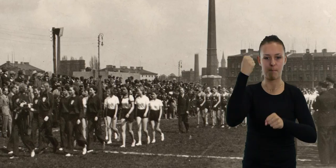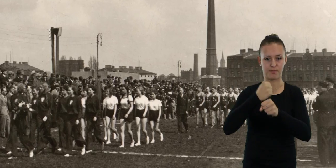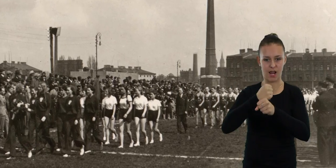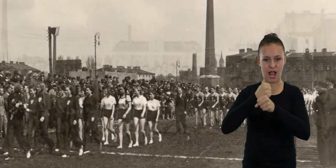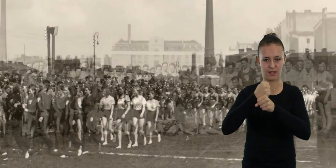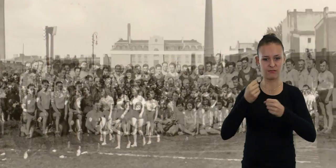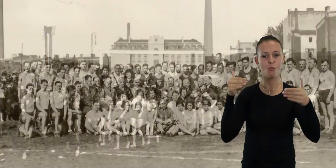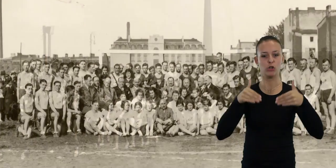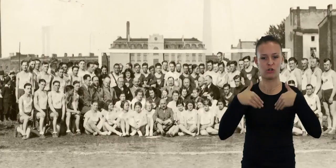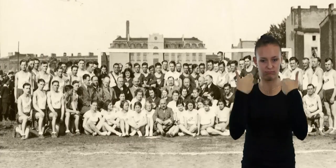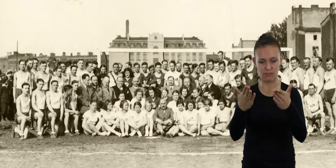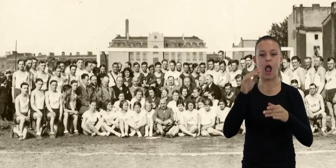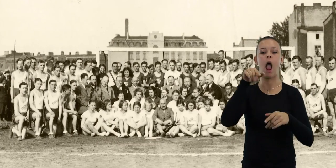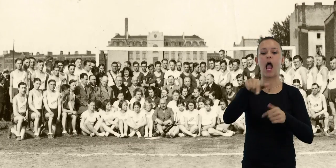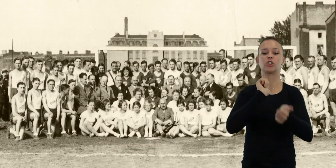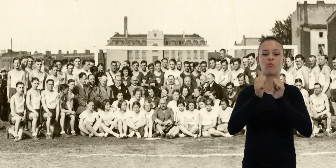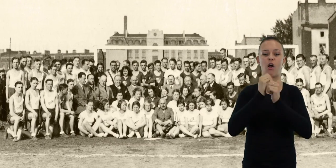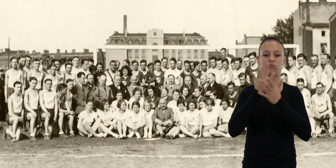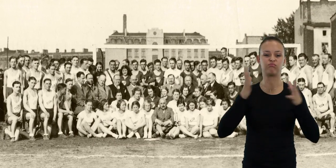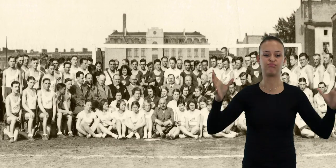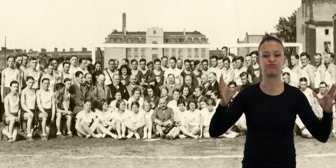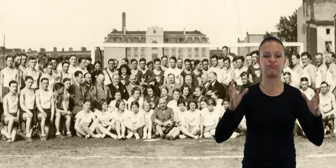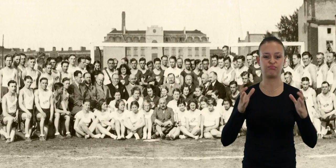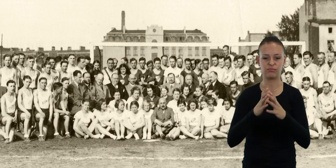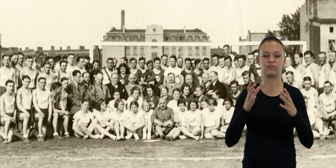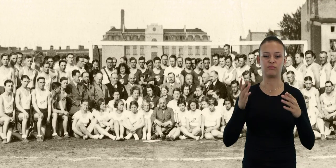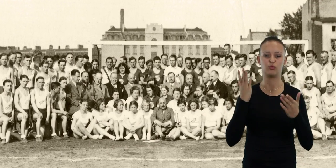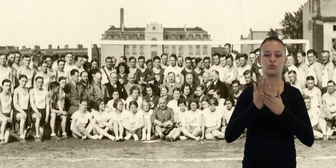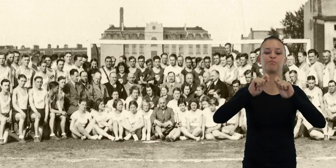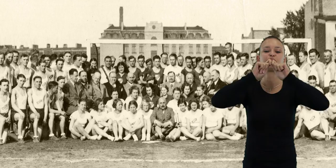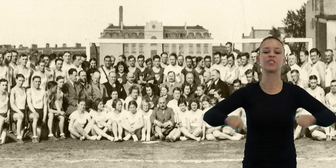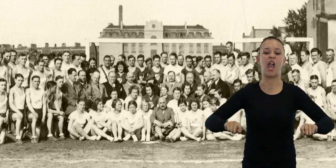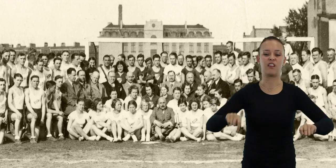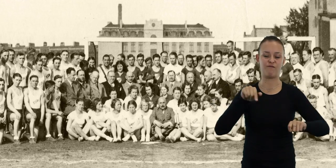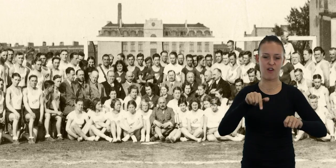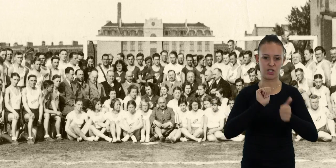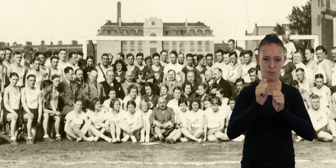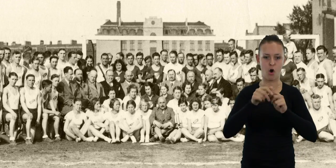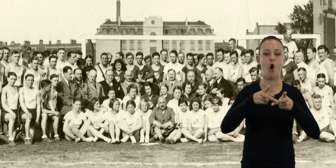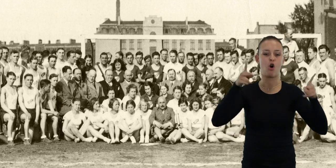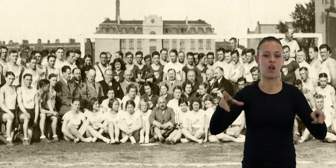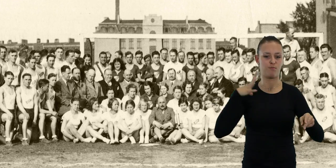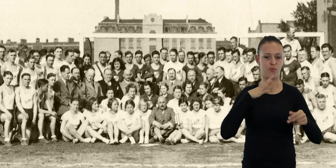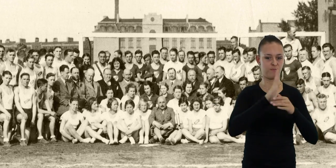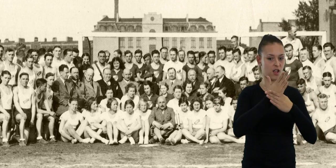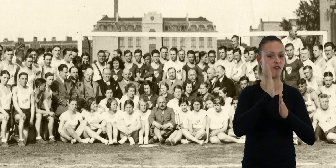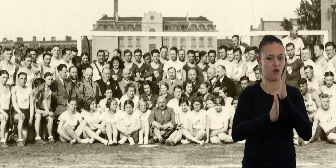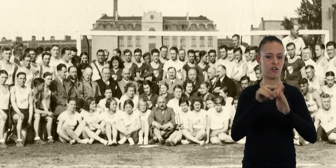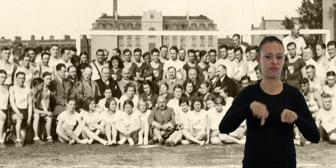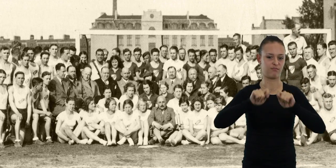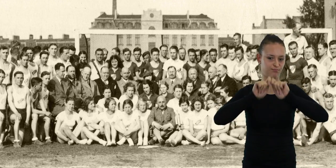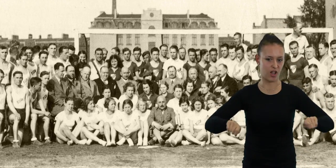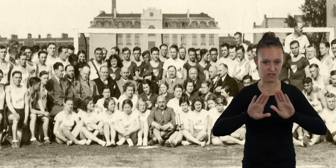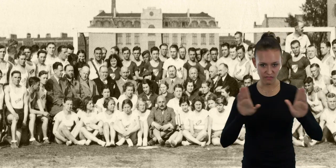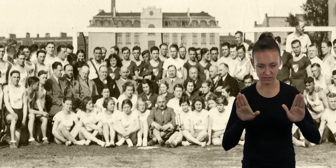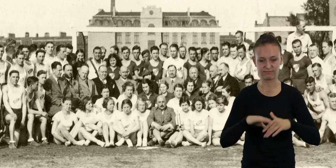30. XX wieku kluby te oferowały najzdolniejszym zawodnikom z amatorskich organizacji sportowych możliwość pracy na